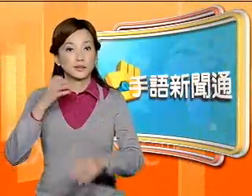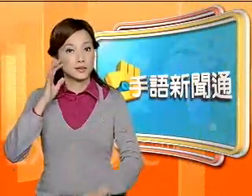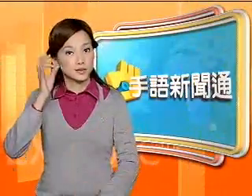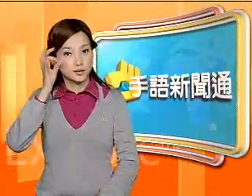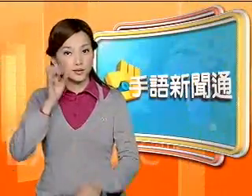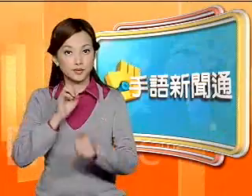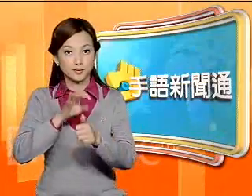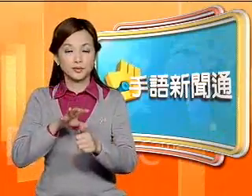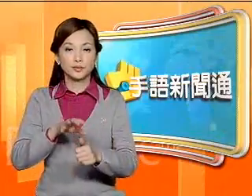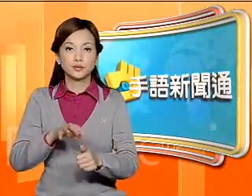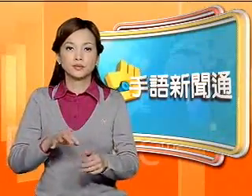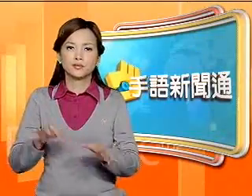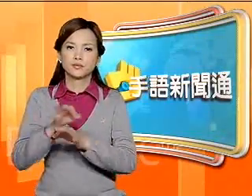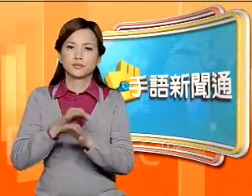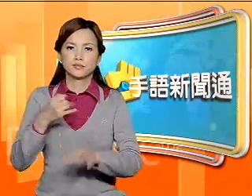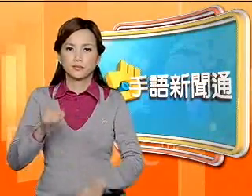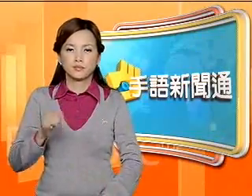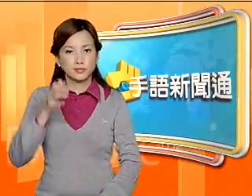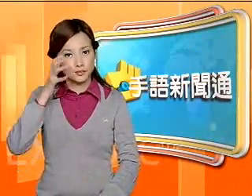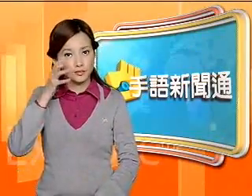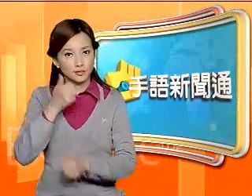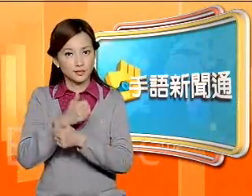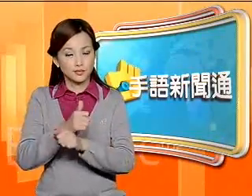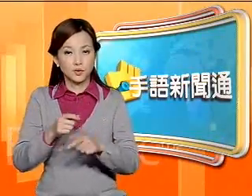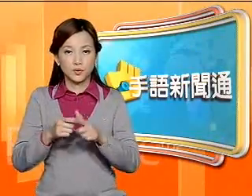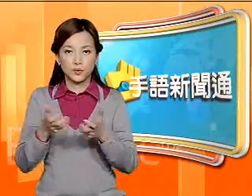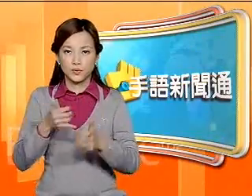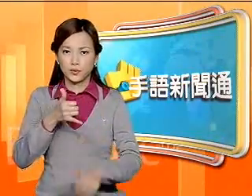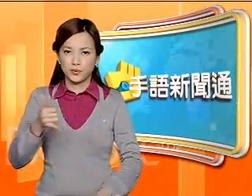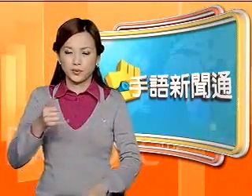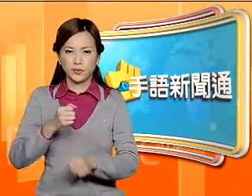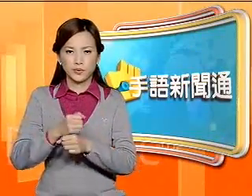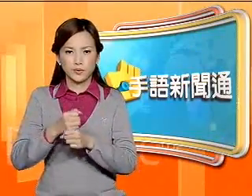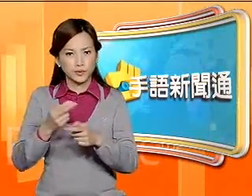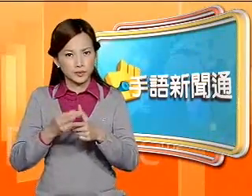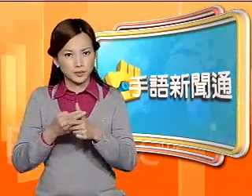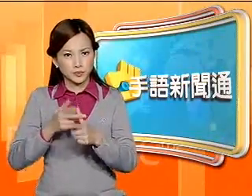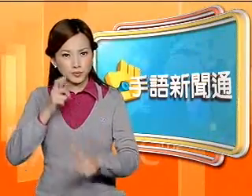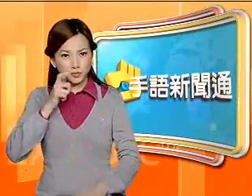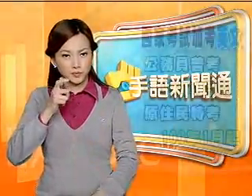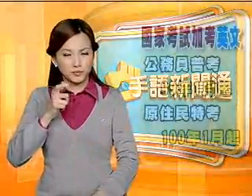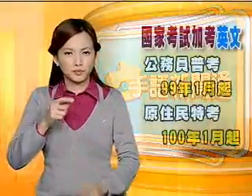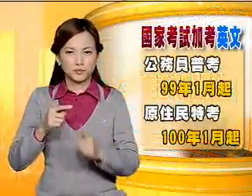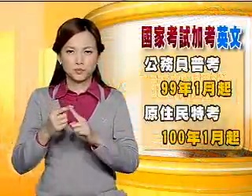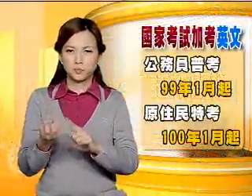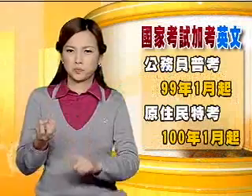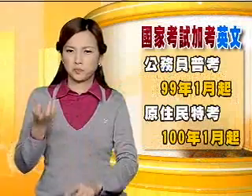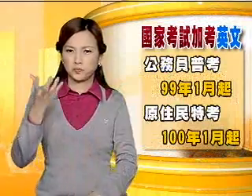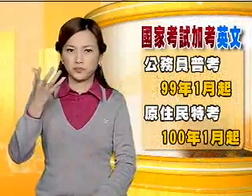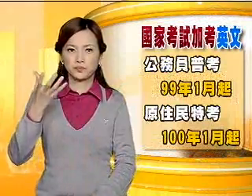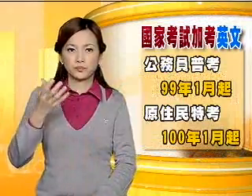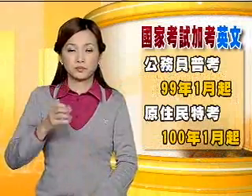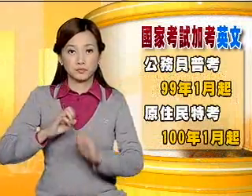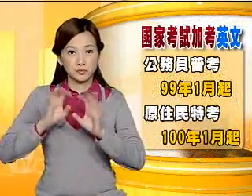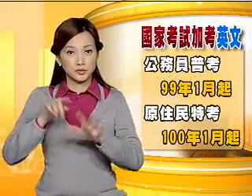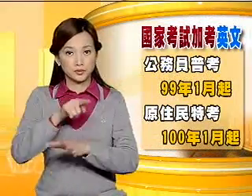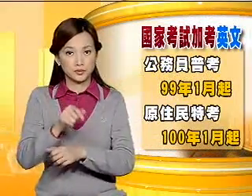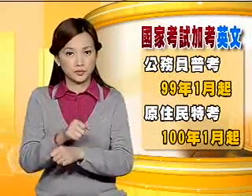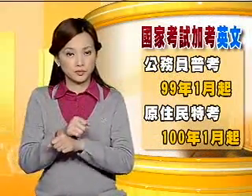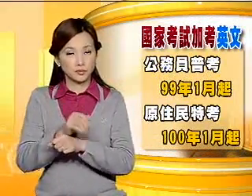今天的手语新闻通要告诉您景气差想要考个公务员有个铁饭碗的人是越来越多了要提